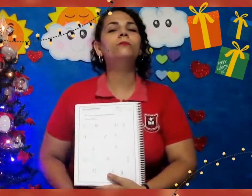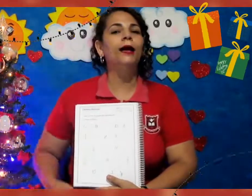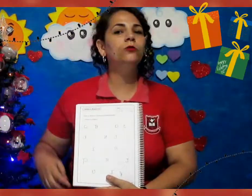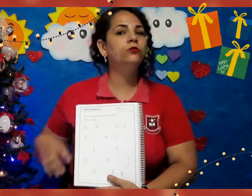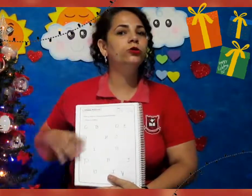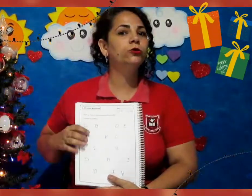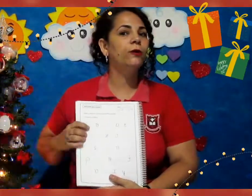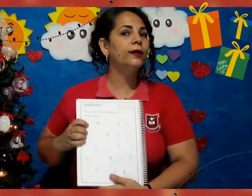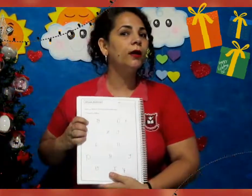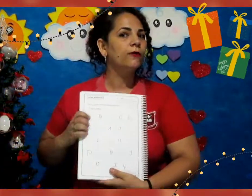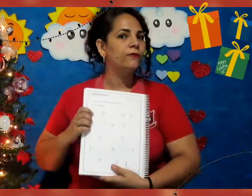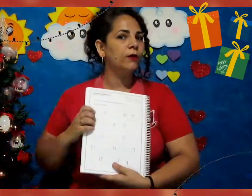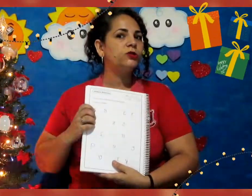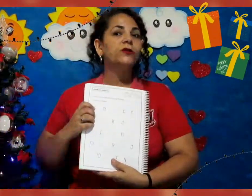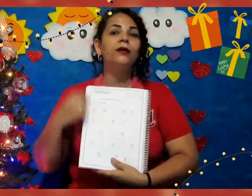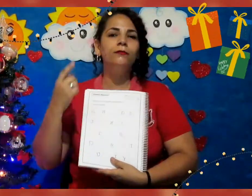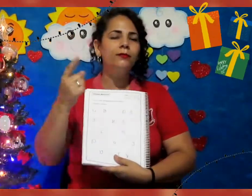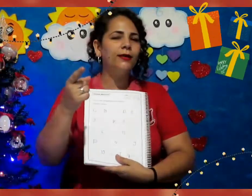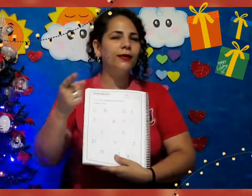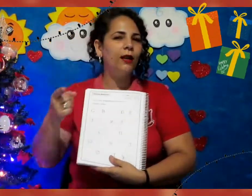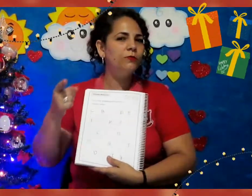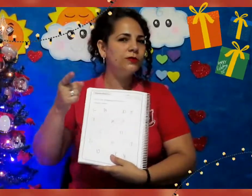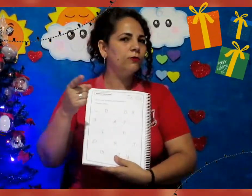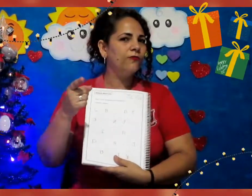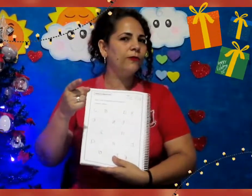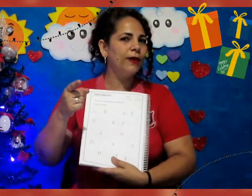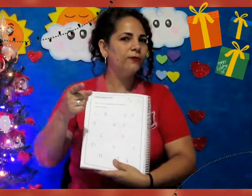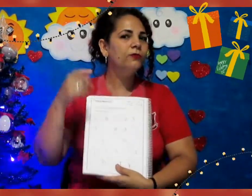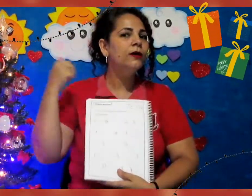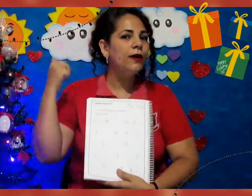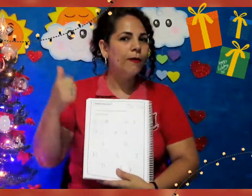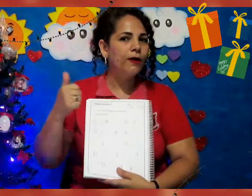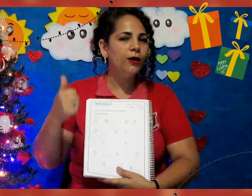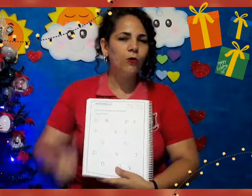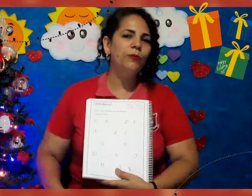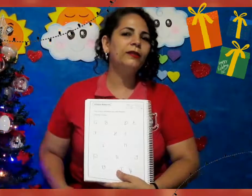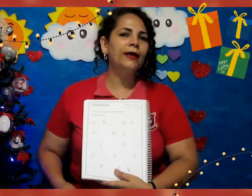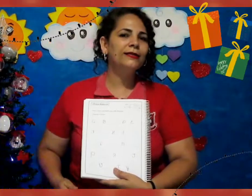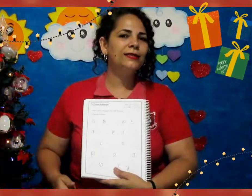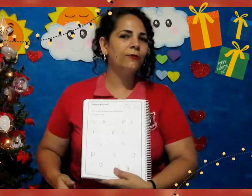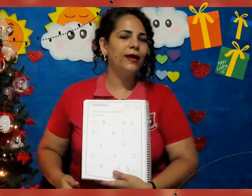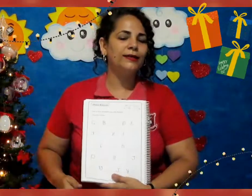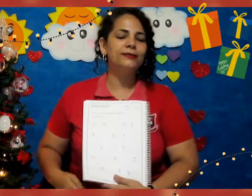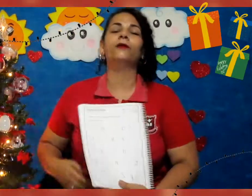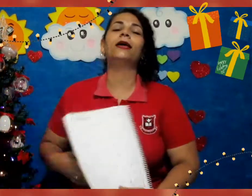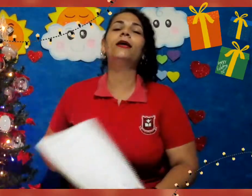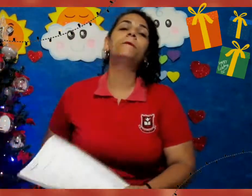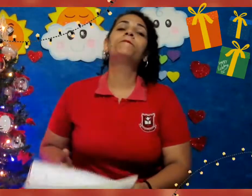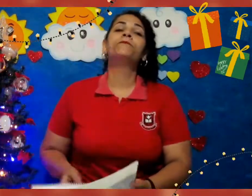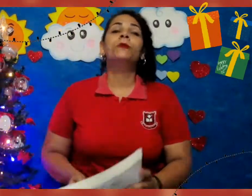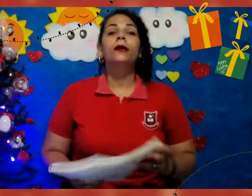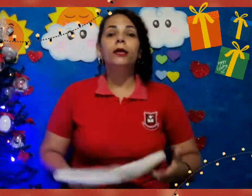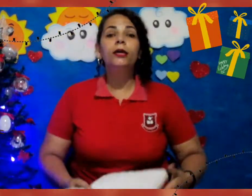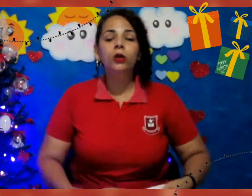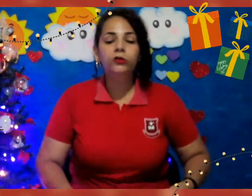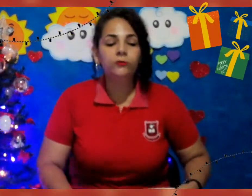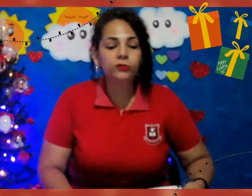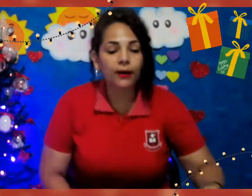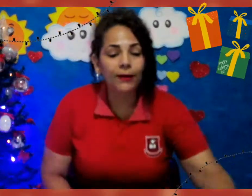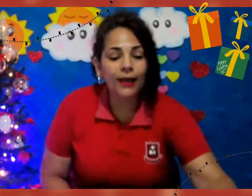maiúsculo, hein? Vamos cantando aquela música do alfabeto e completar a sequência, ok? E nós vamos trabalhar